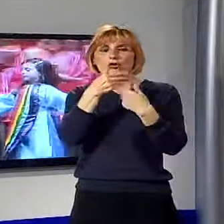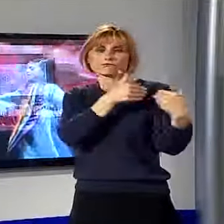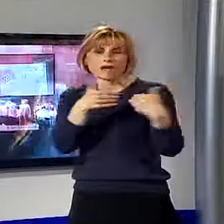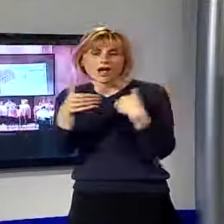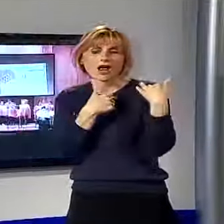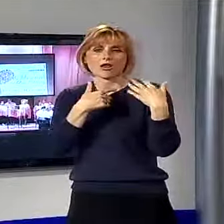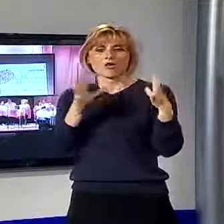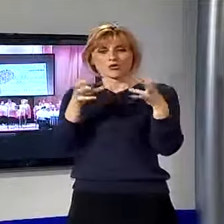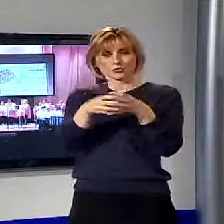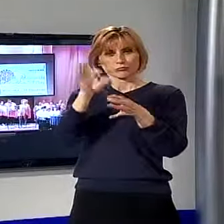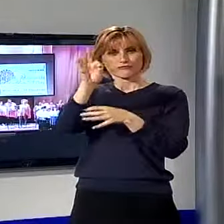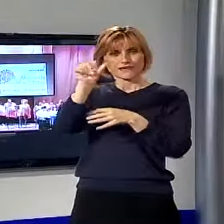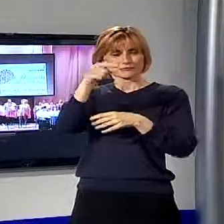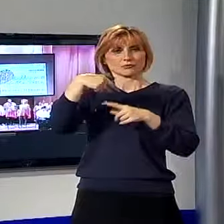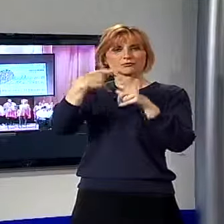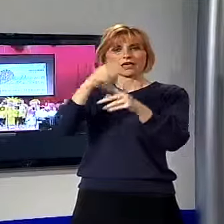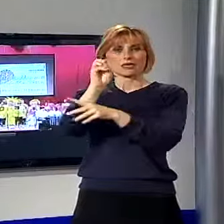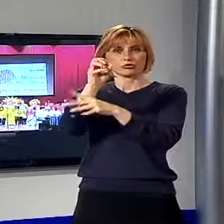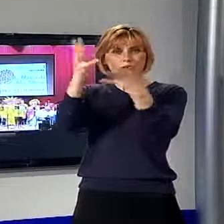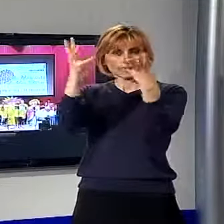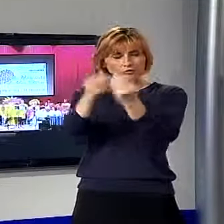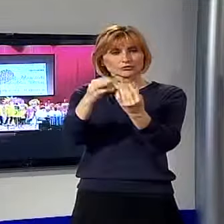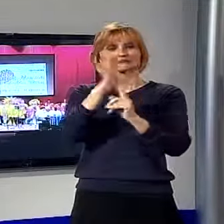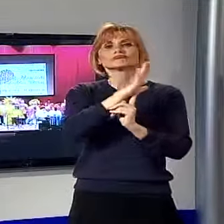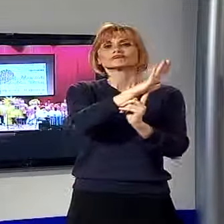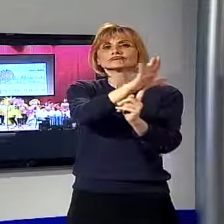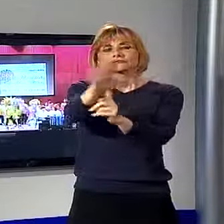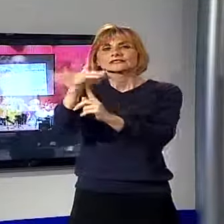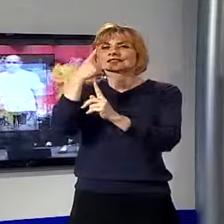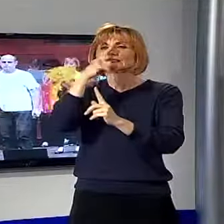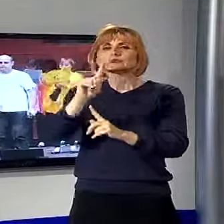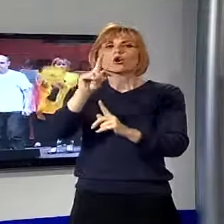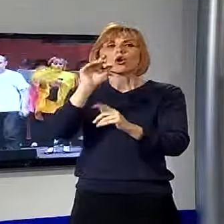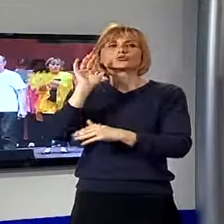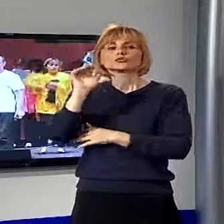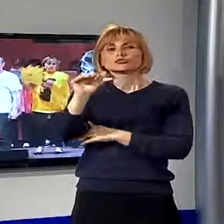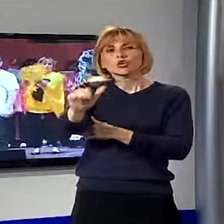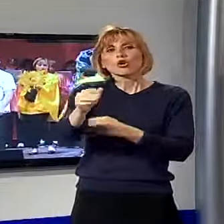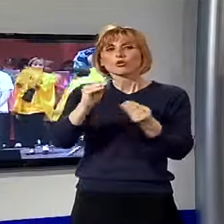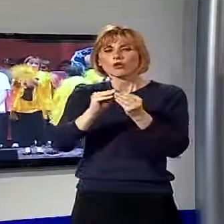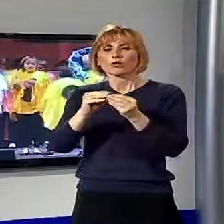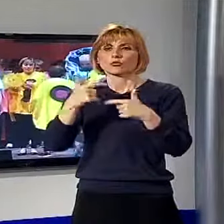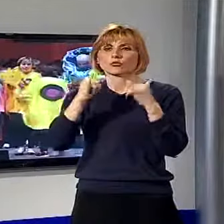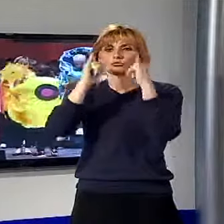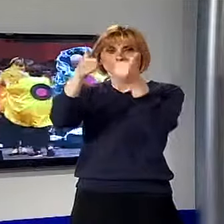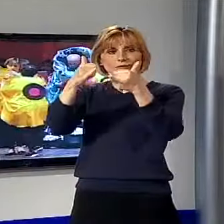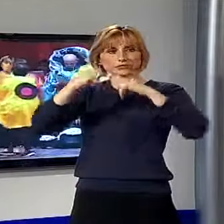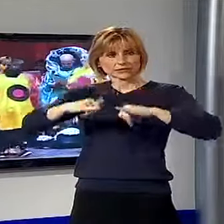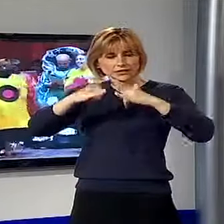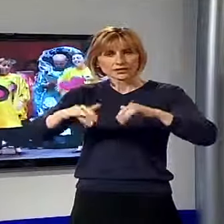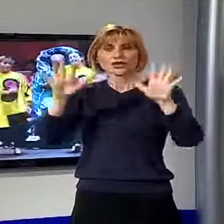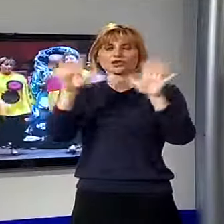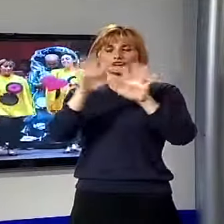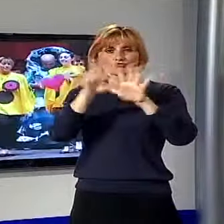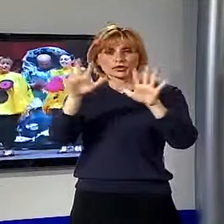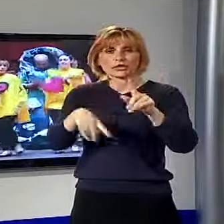ragazzi della FASM e i loro educatori hanno mostrato uno spicchio di ciò che fanno ogni giorno. Tra le uscite in pizzeria, il cinema, la